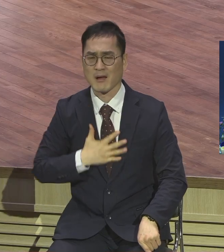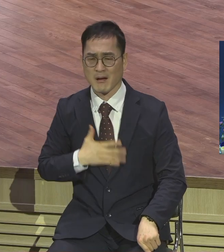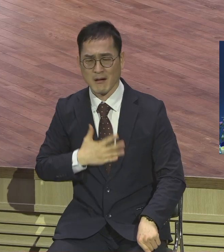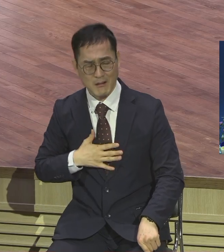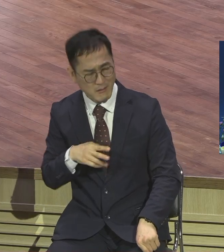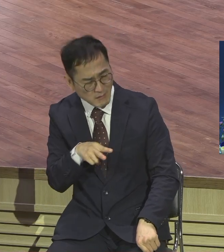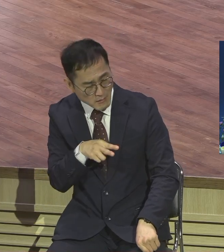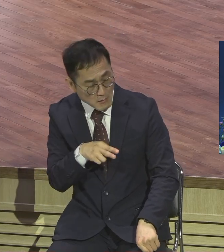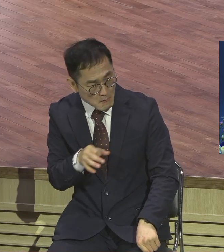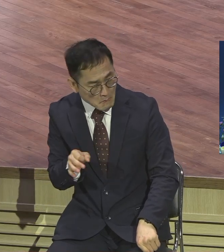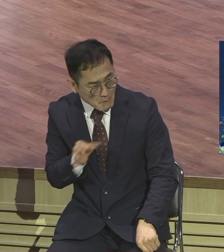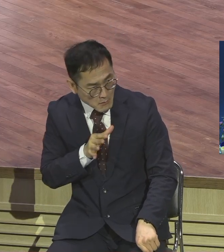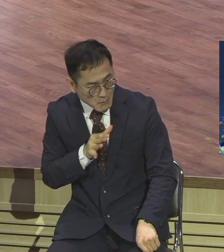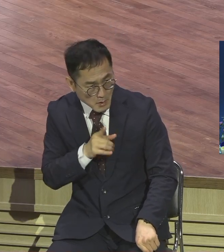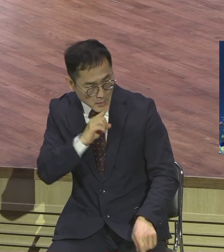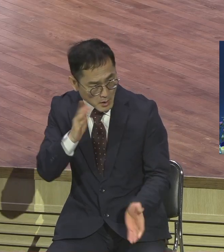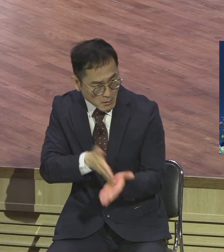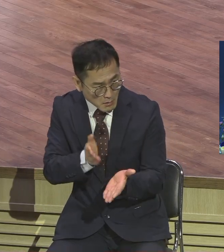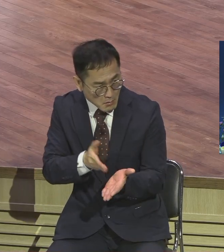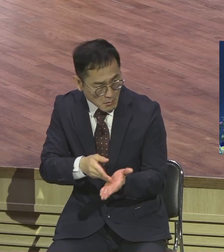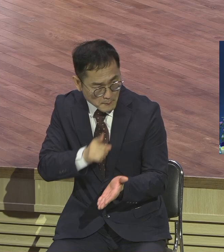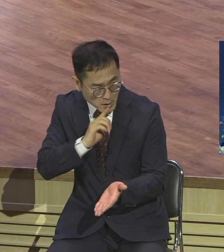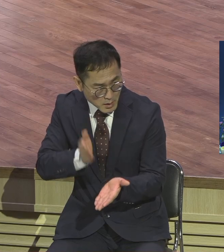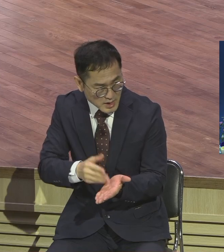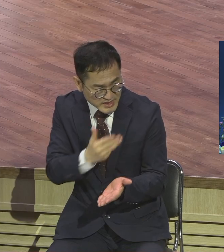다 알고 있는데 어떻게 저 입에 저런 말이 나올 수 있냐